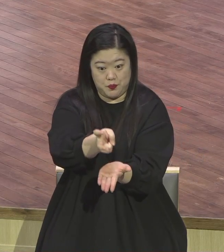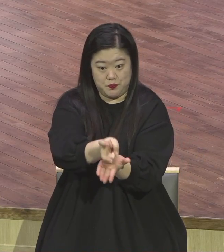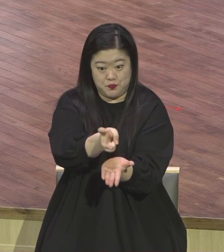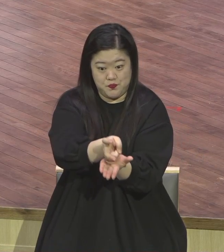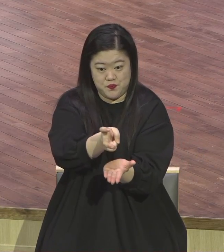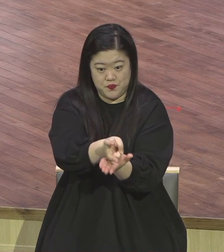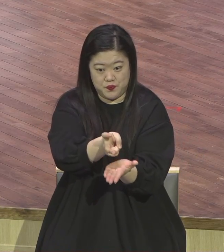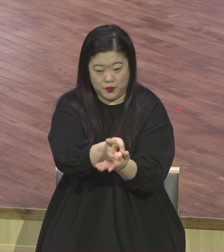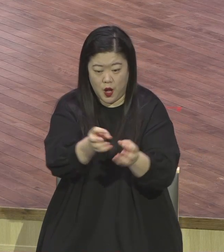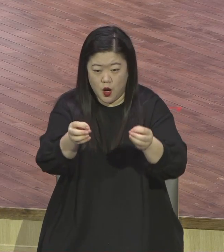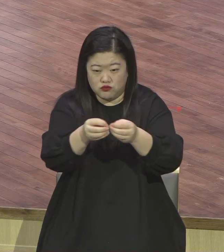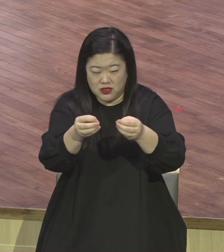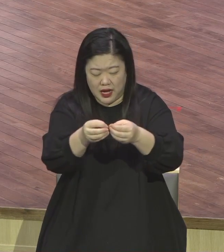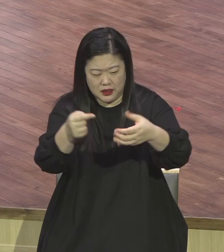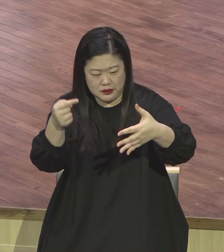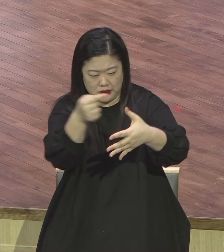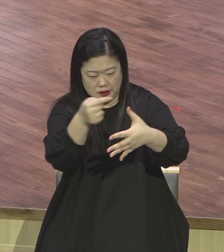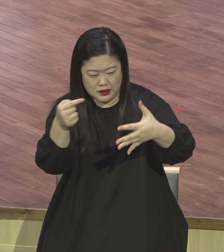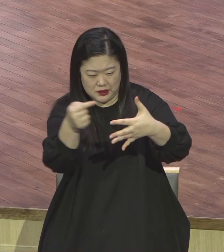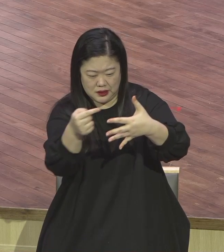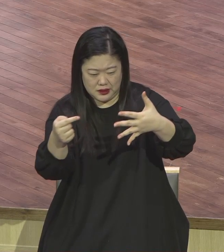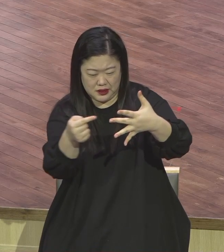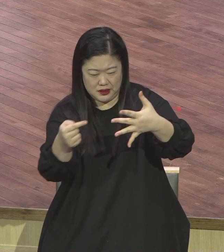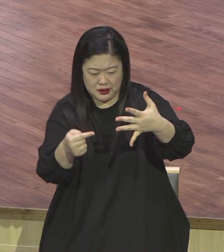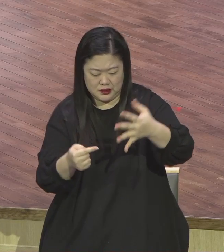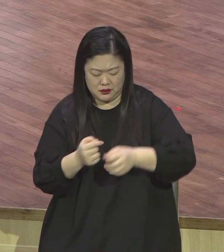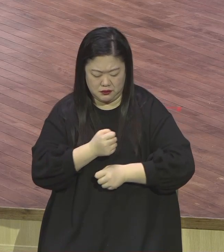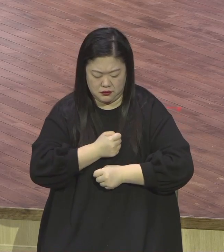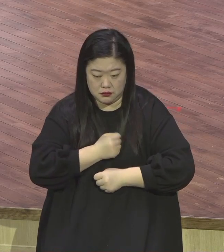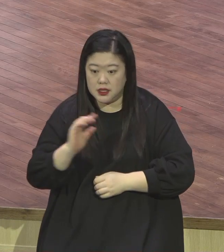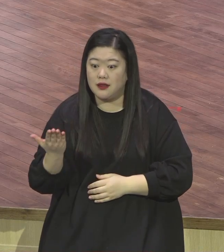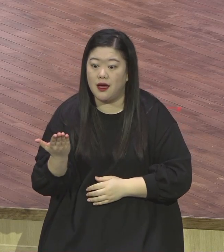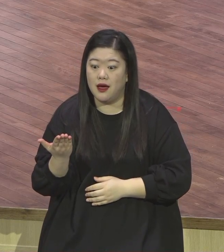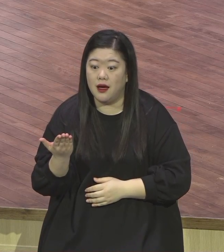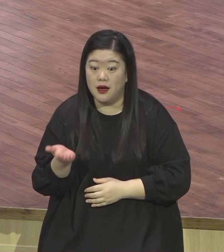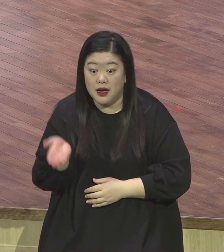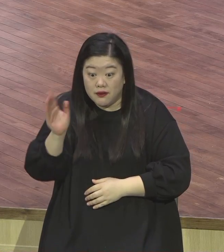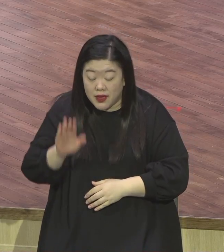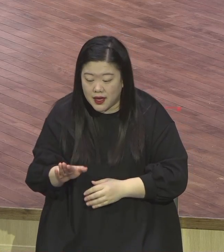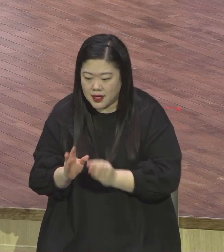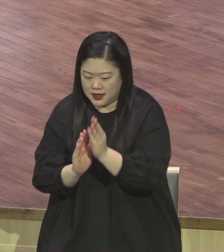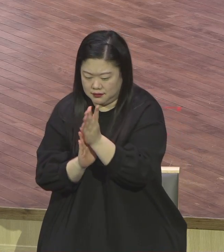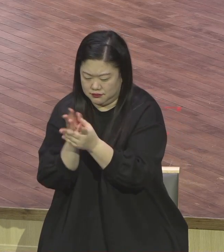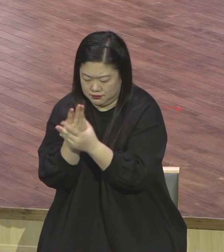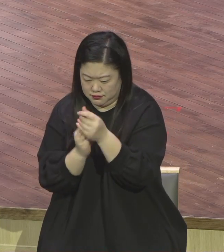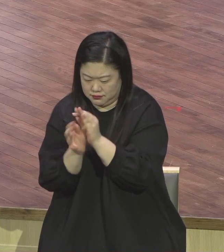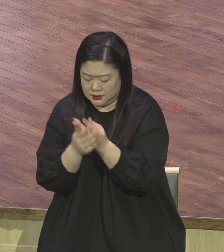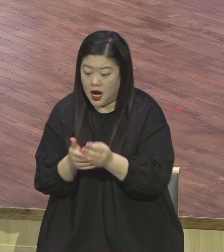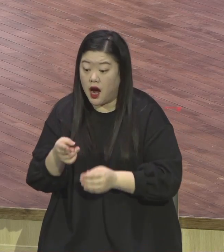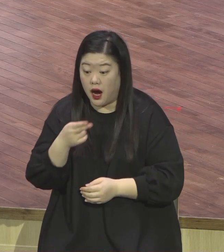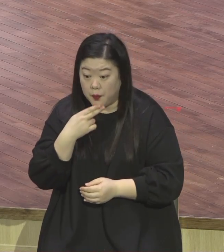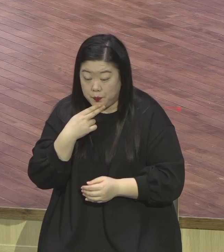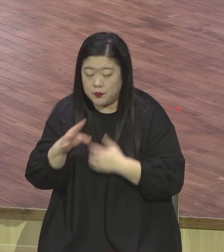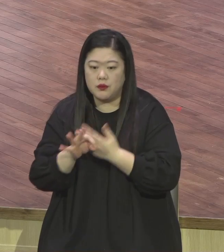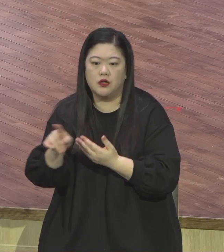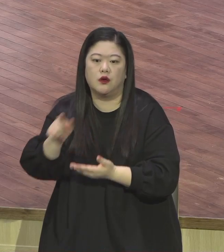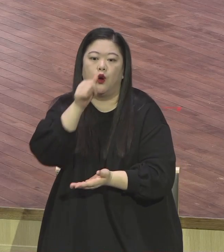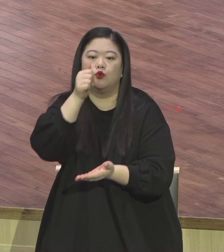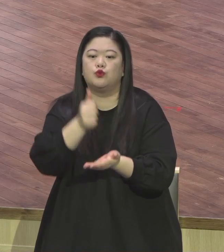장로교 전통에 위배되는 행동이었어요 이게 여기 장로란 말은요